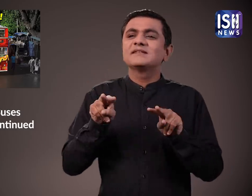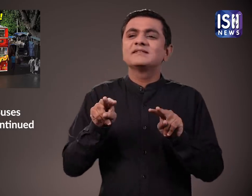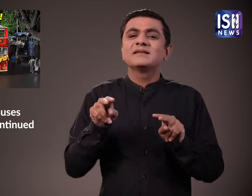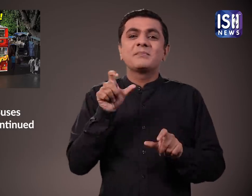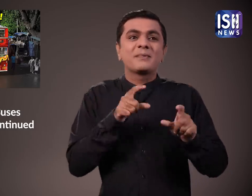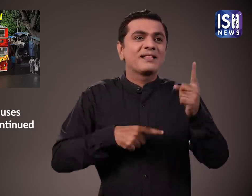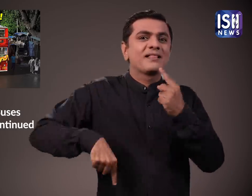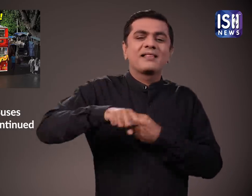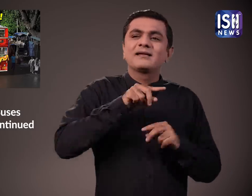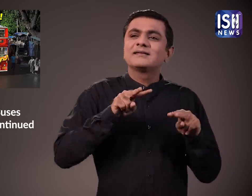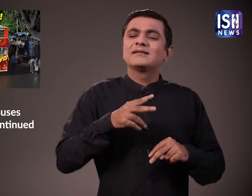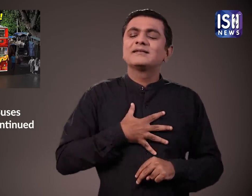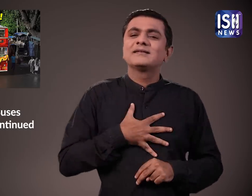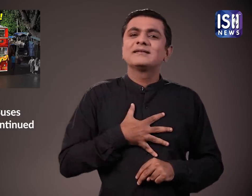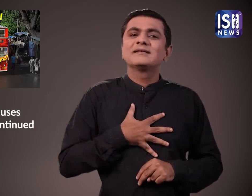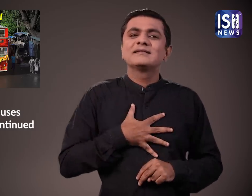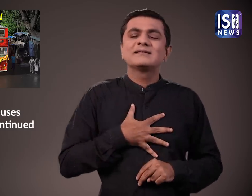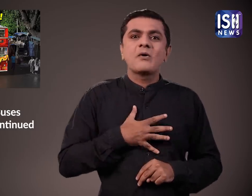इससे कई लोग काफी भावुक हो गए